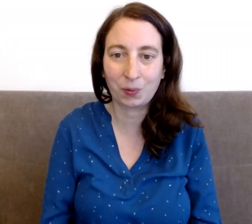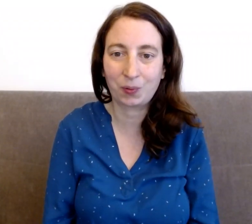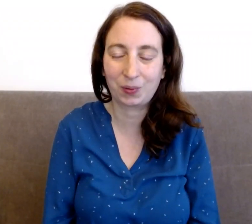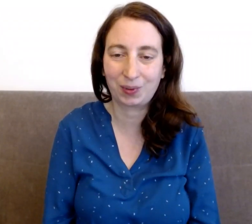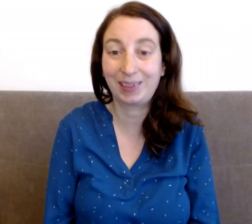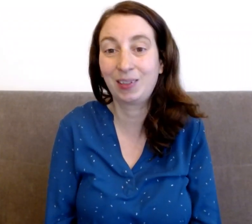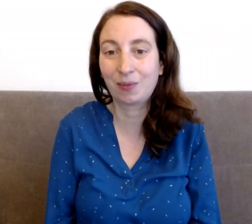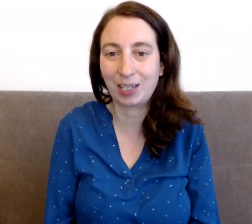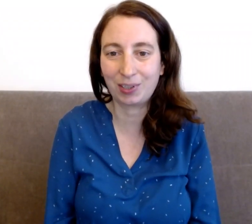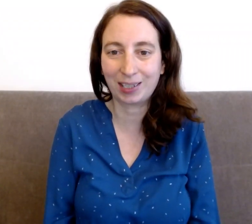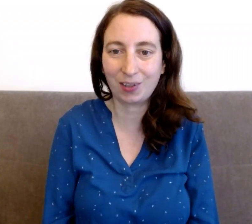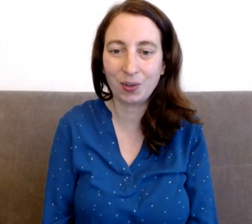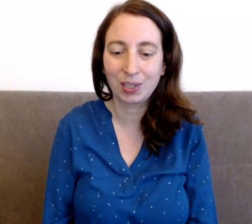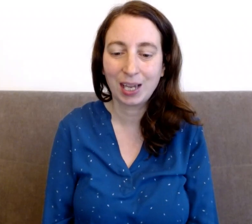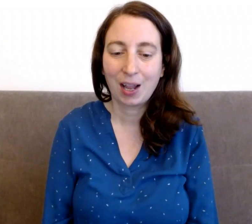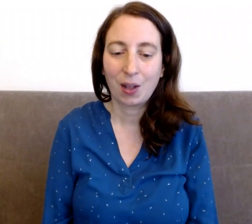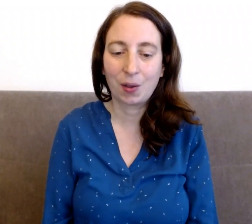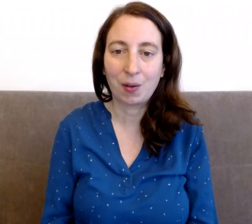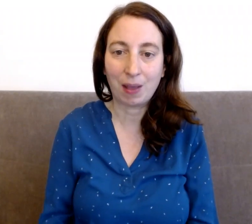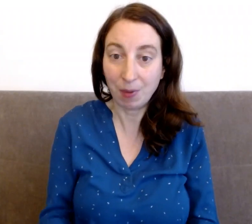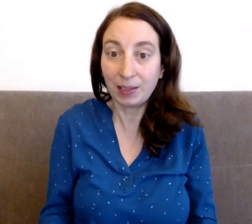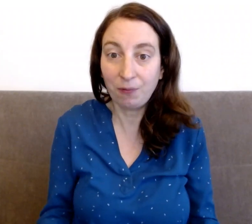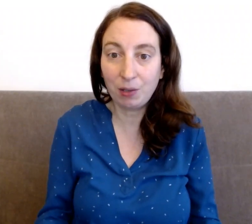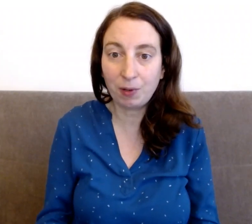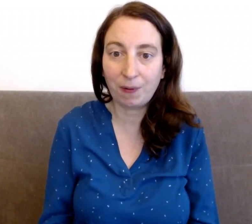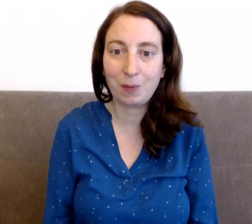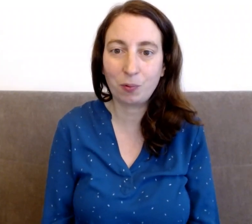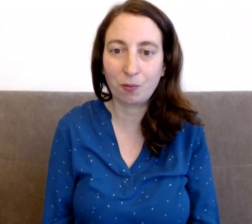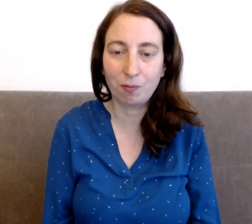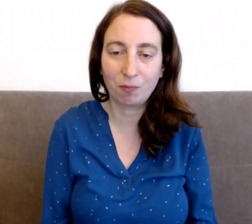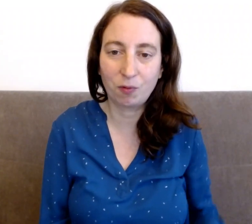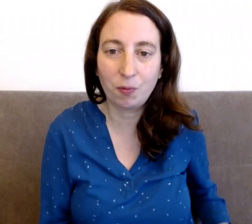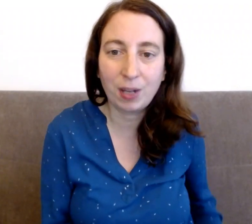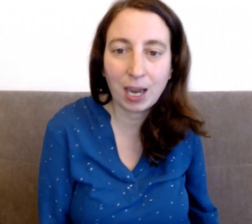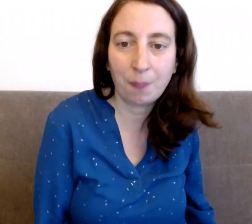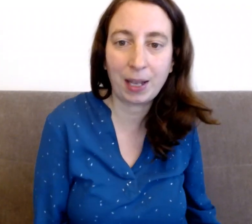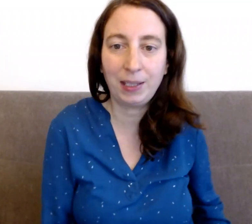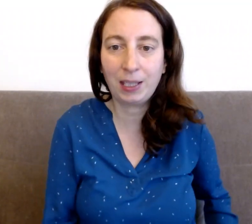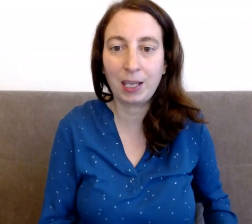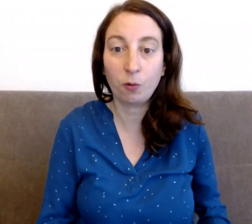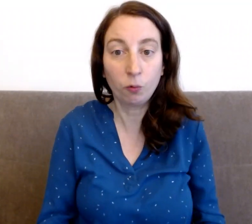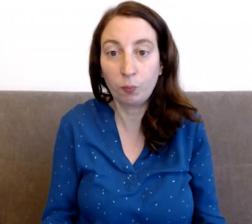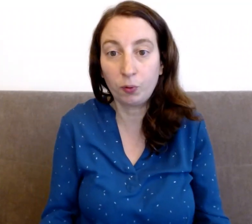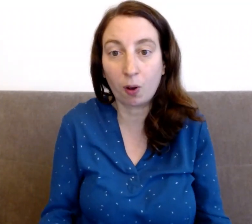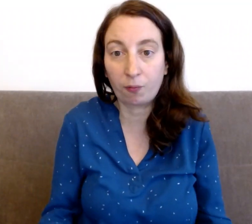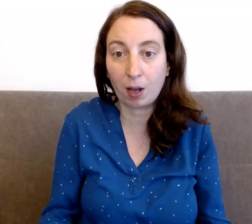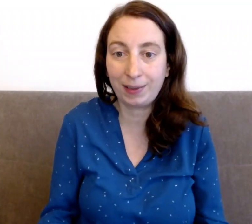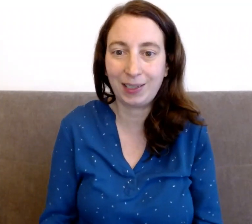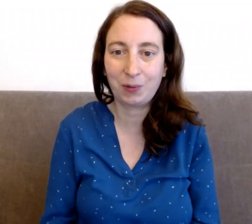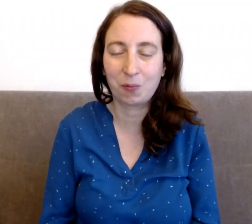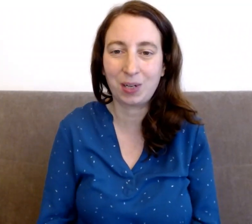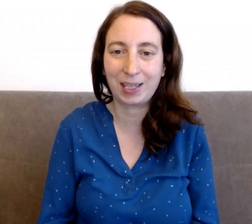quelques instants, eh bien, cette vidéo est faite pour vous. Vous pouvez la pratiquer une ou plusieurs fois, c'est selon les cas,